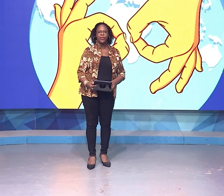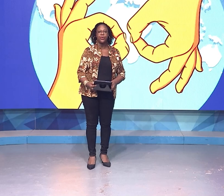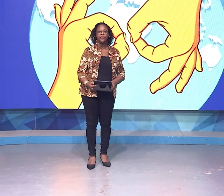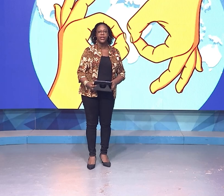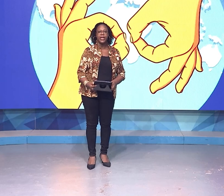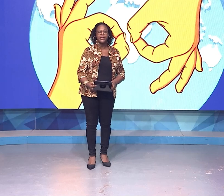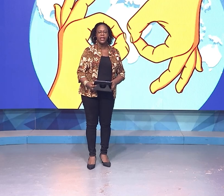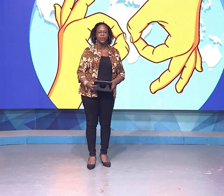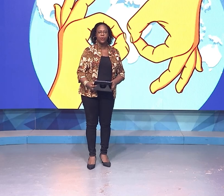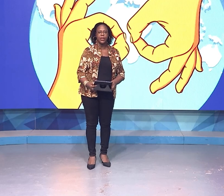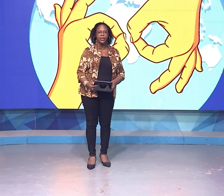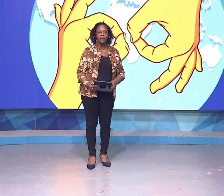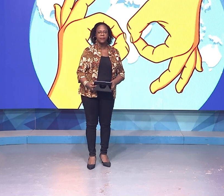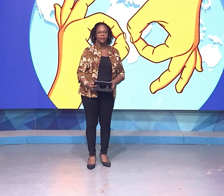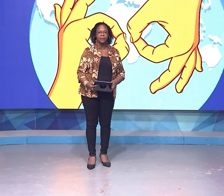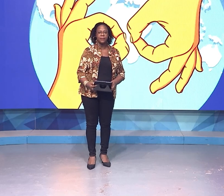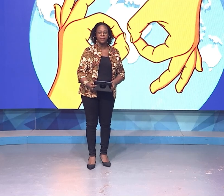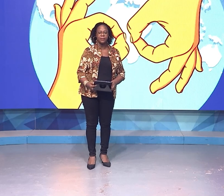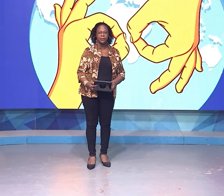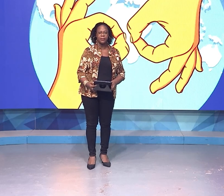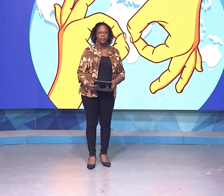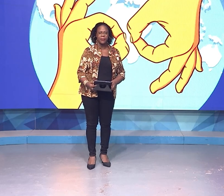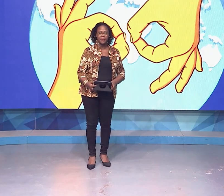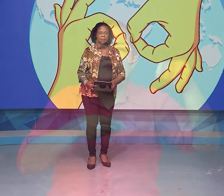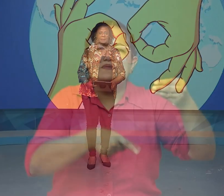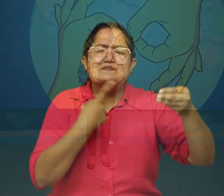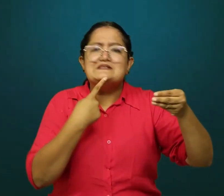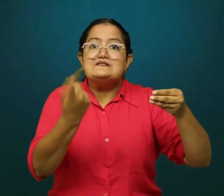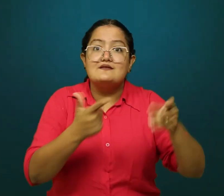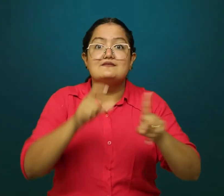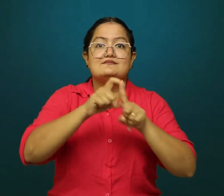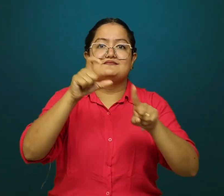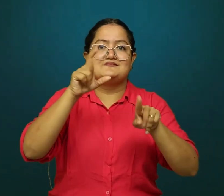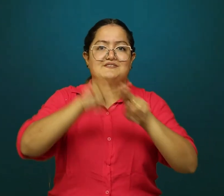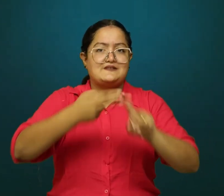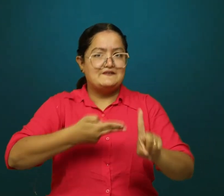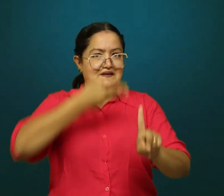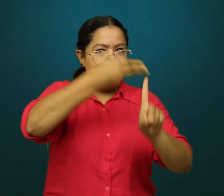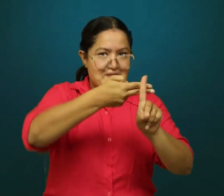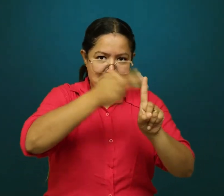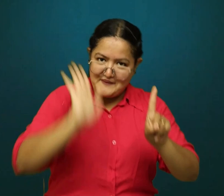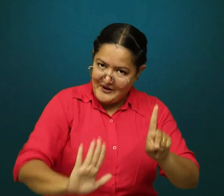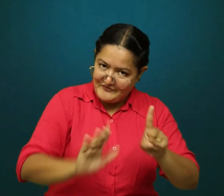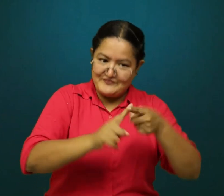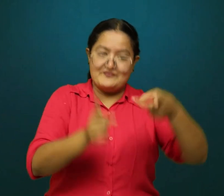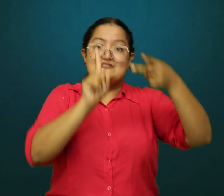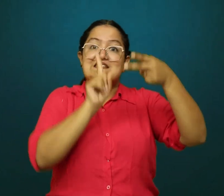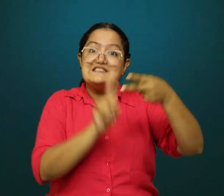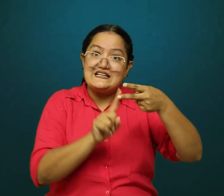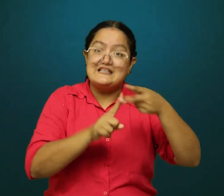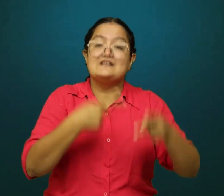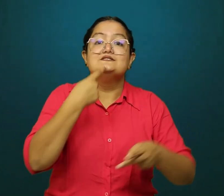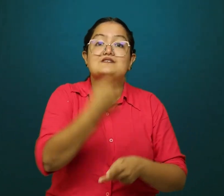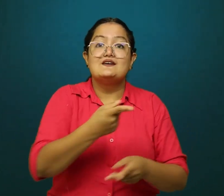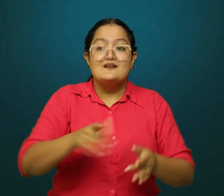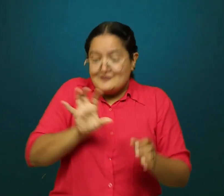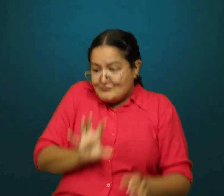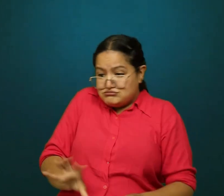van doven en slechthorenden. De dag richt zich op het belang van gebarentaal als essentieel